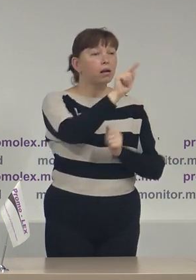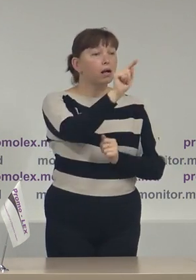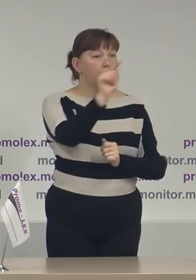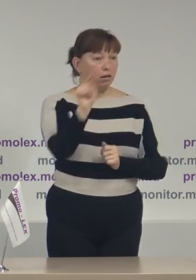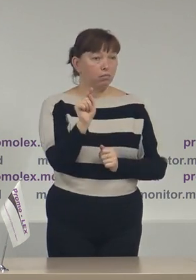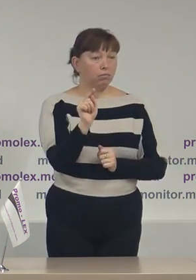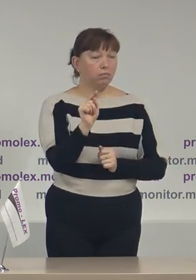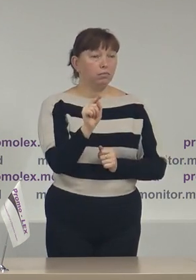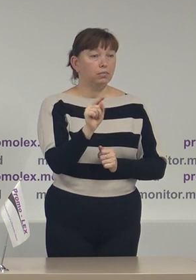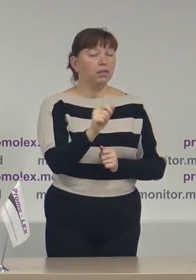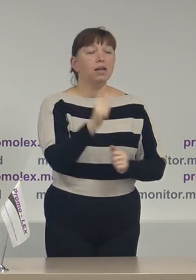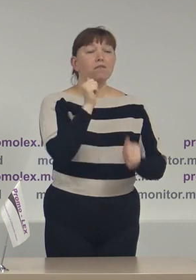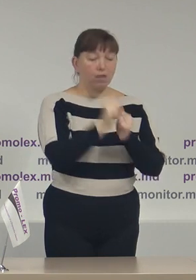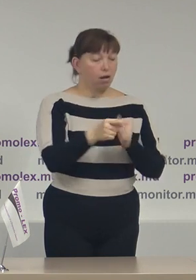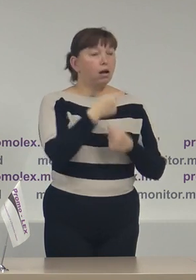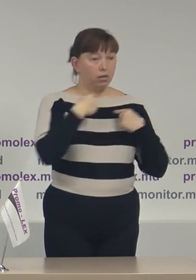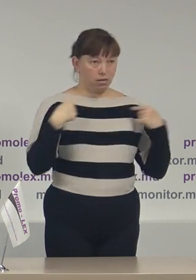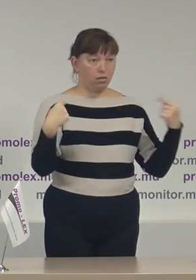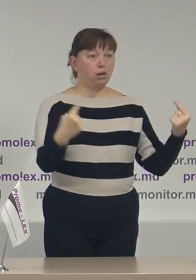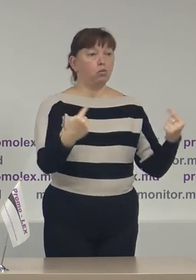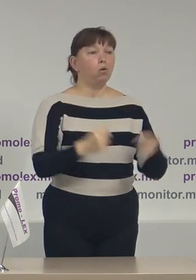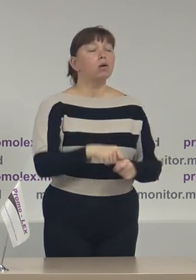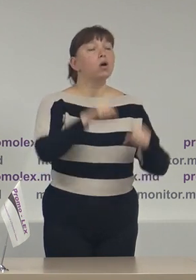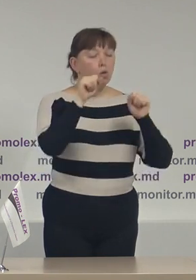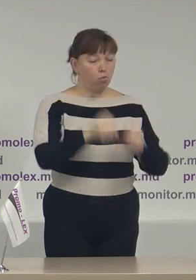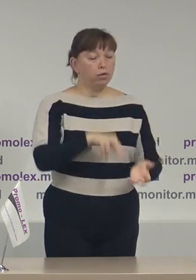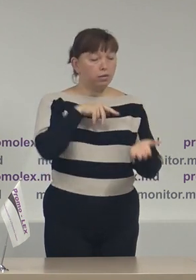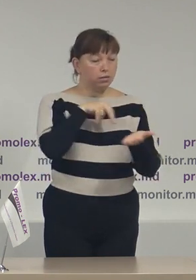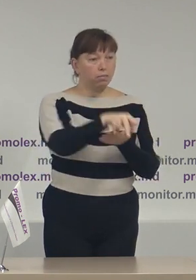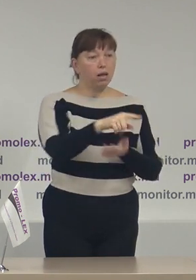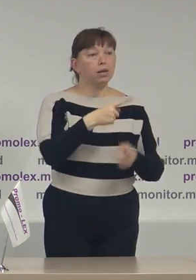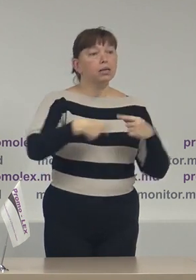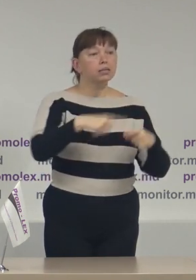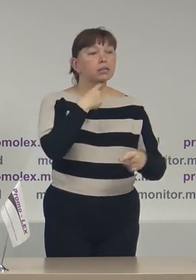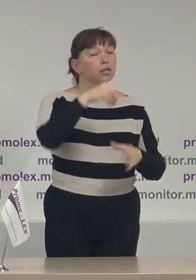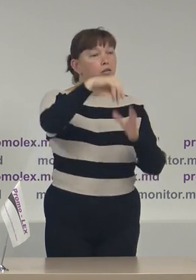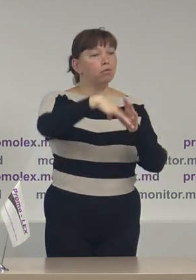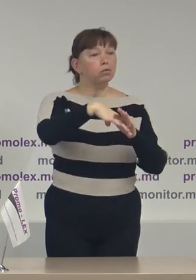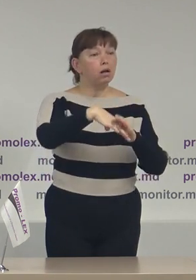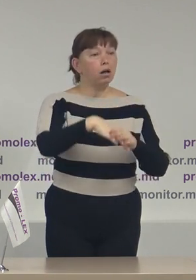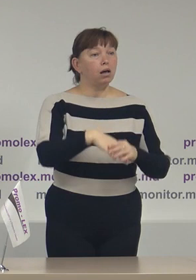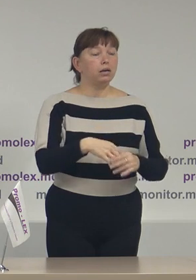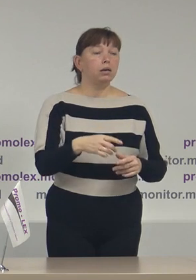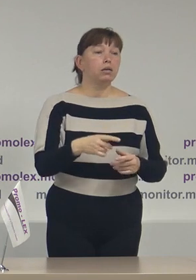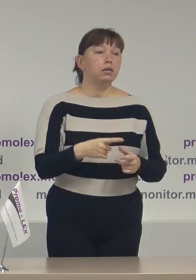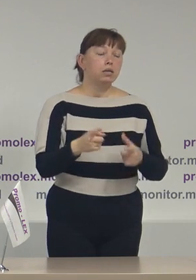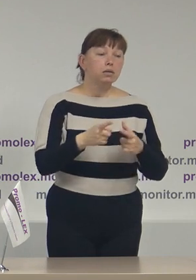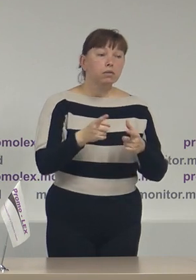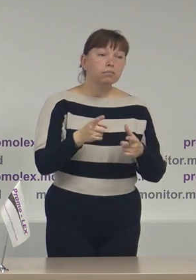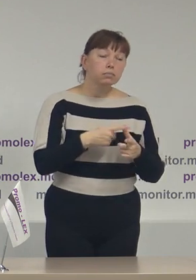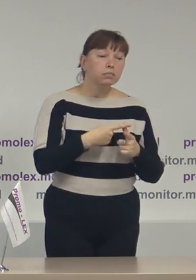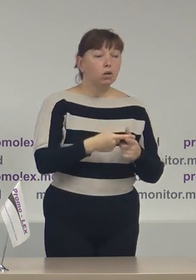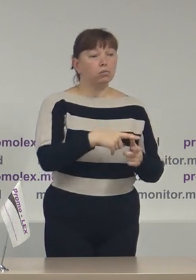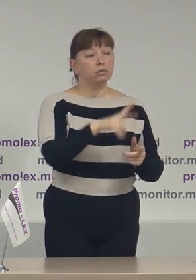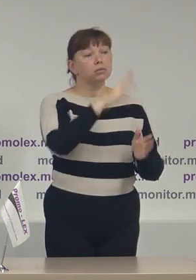și fiecare dintre noi poate să meargă la secție de votare, fie să sancționeze pe